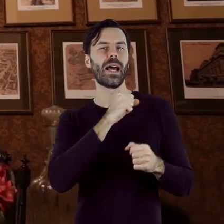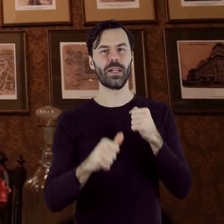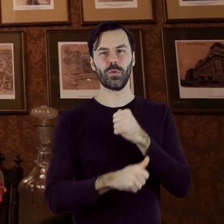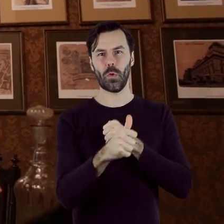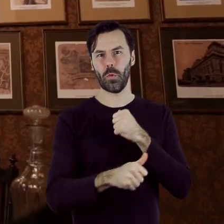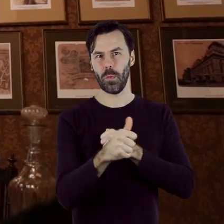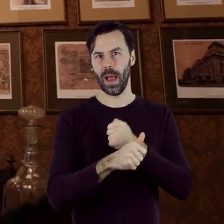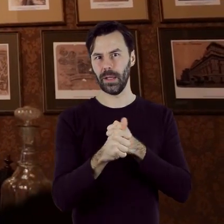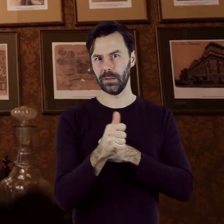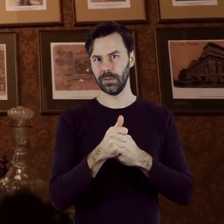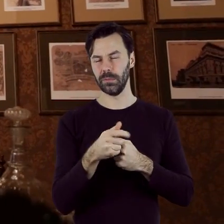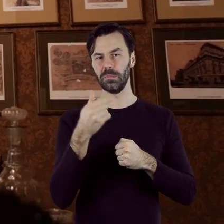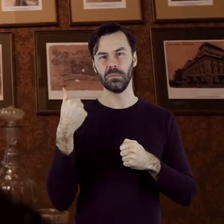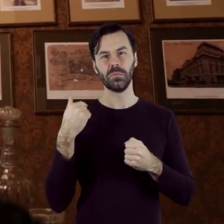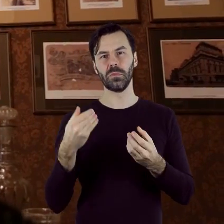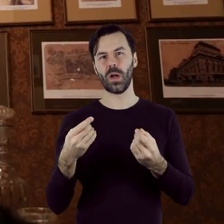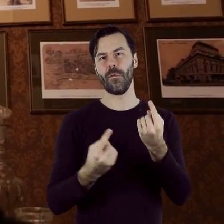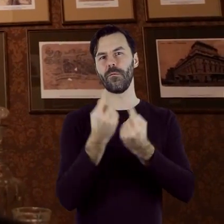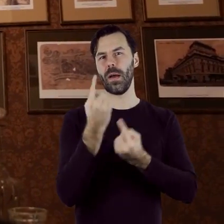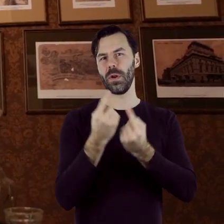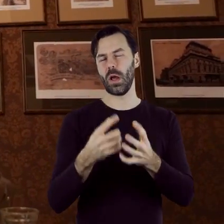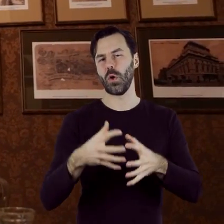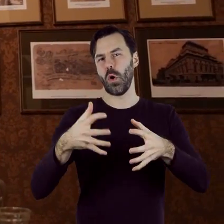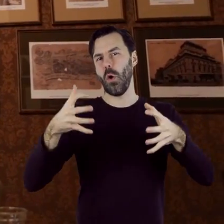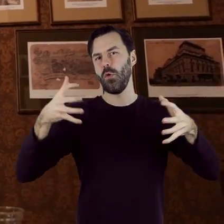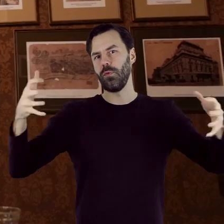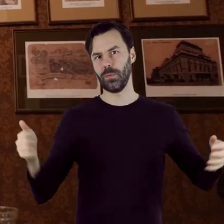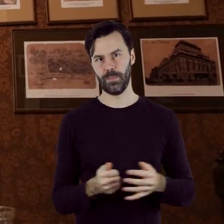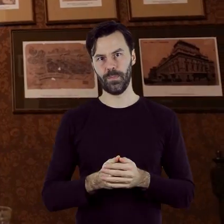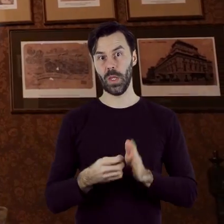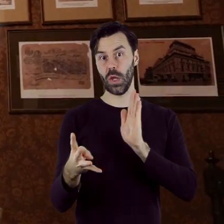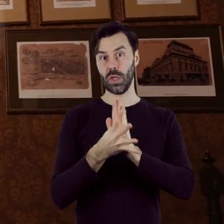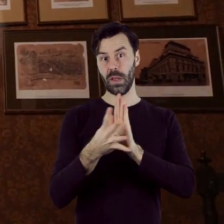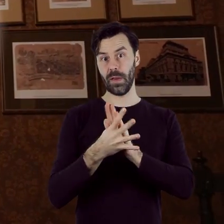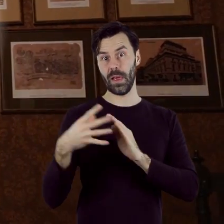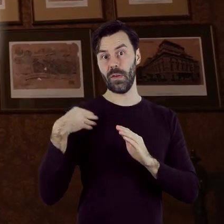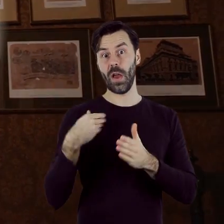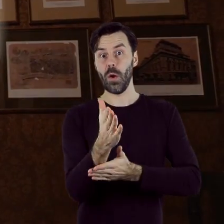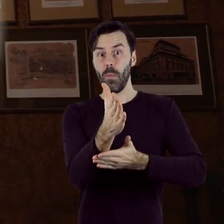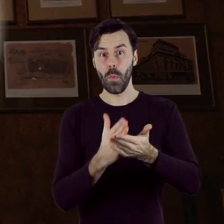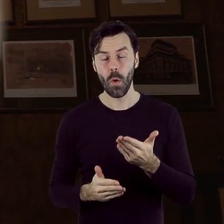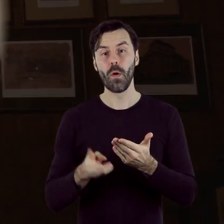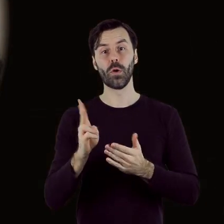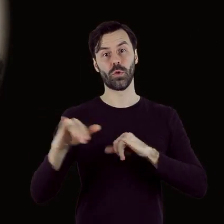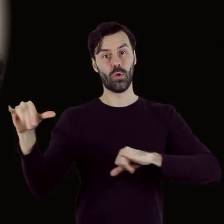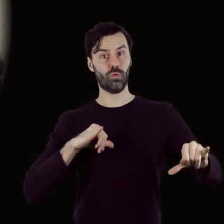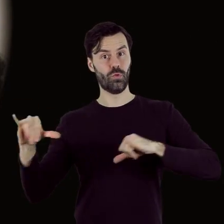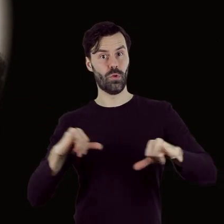rozwój bawełnianego imperium. W połowie XIX wieku zaczął nim zarządzać Izrael Poznański,